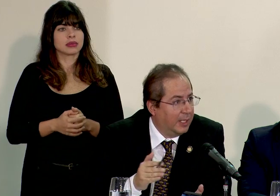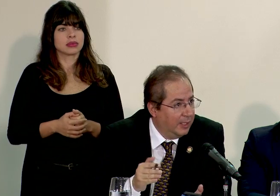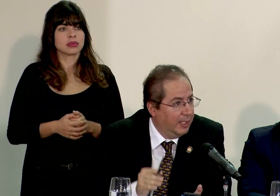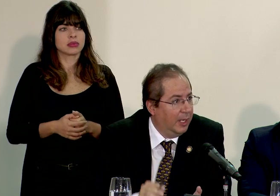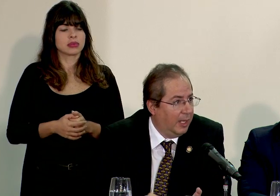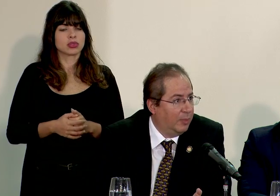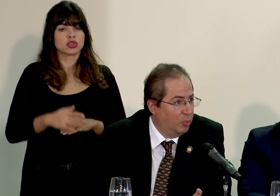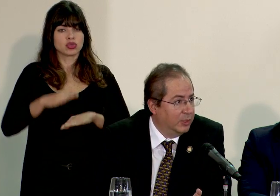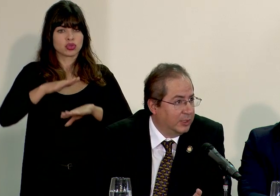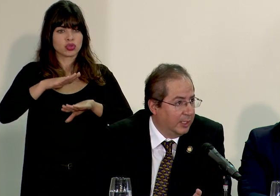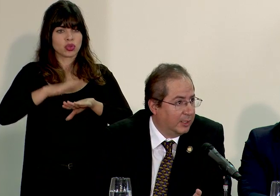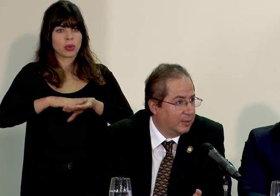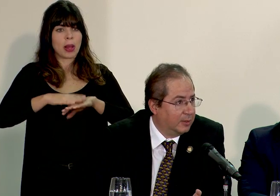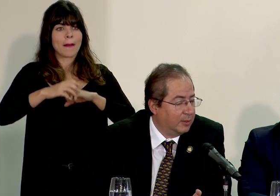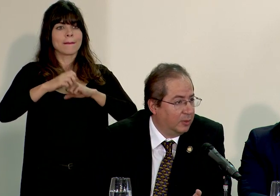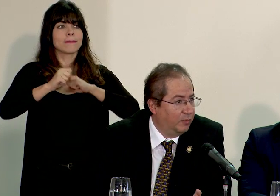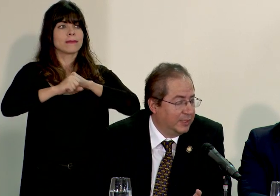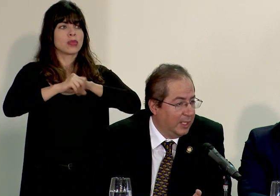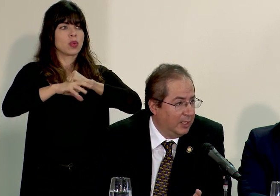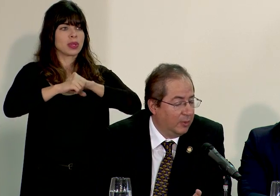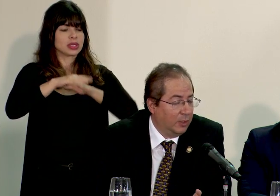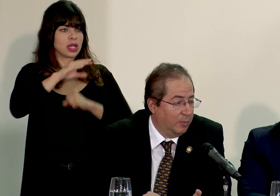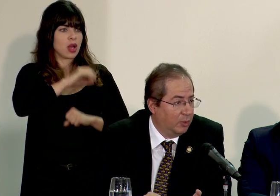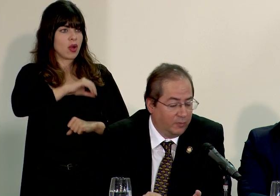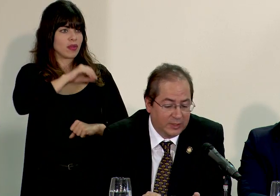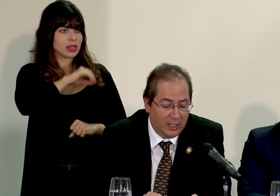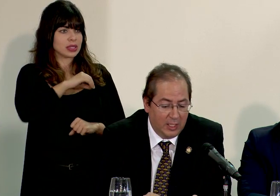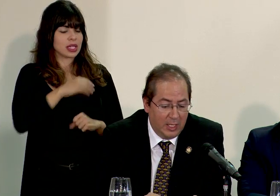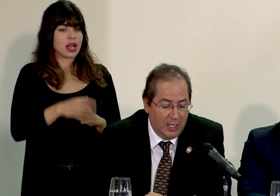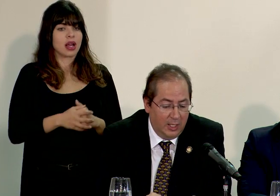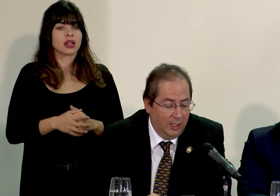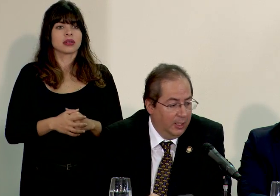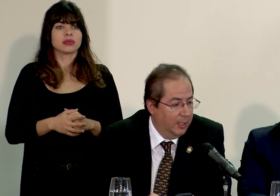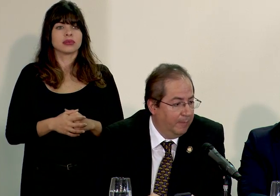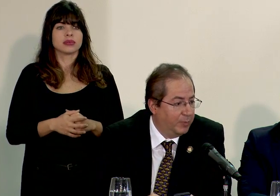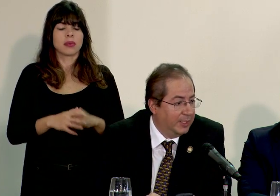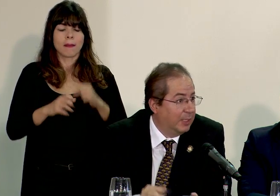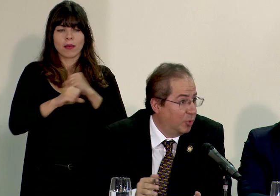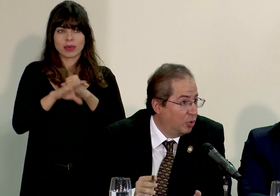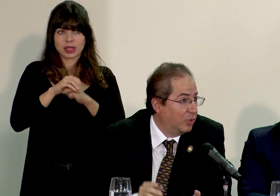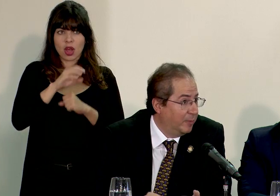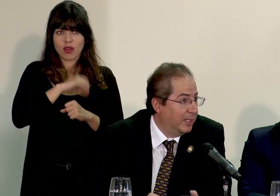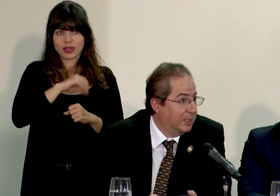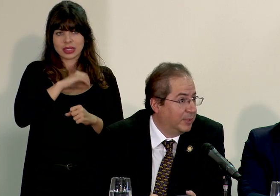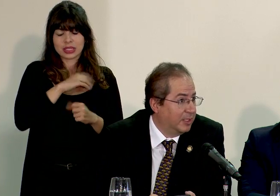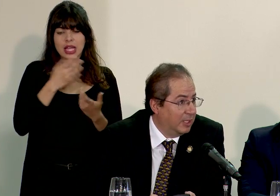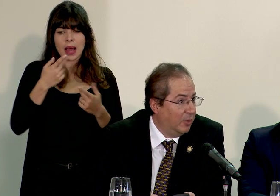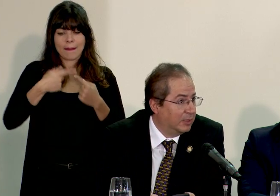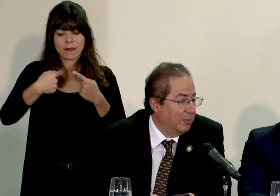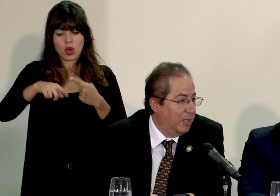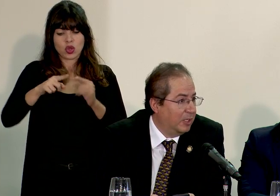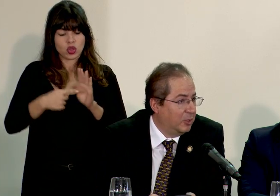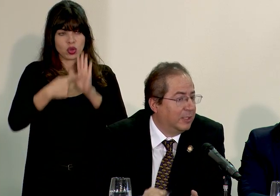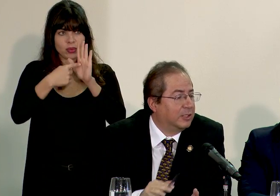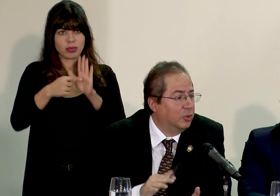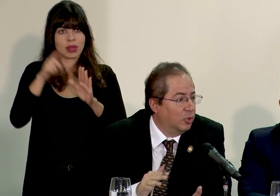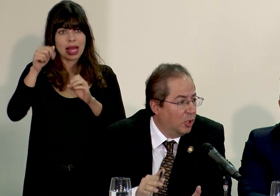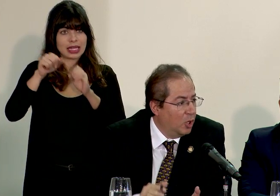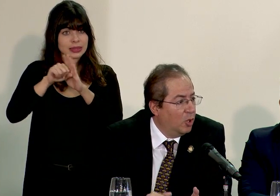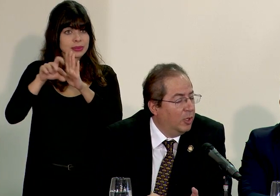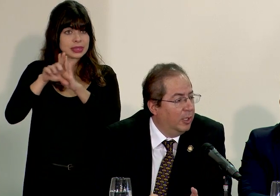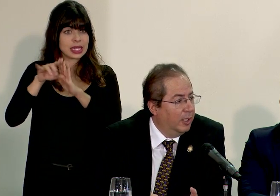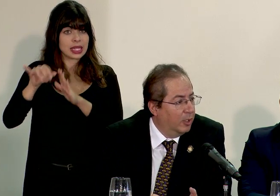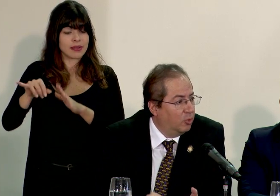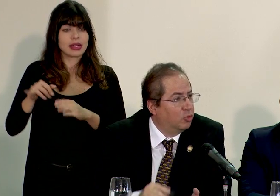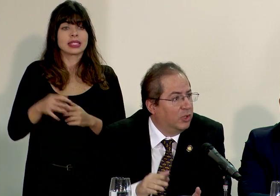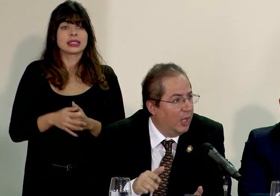acerca de la publicidad oficial o de la pauta oficial que está pronto también a ser presentado a la Asamblea Legislativa ha sido